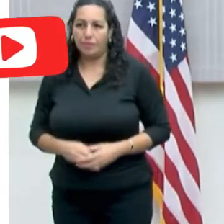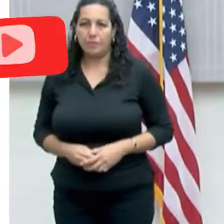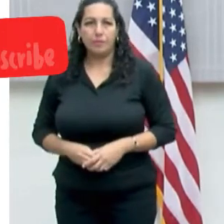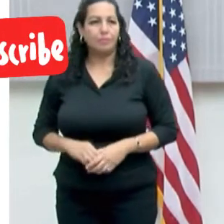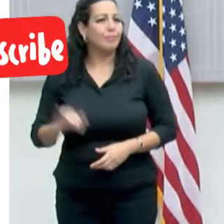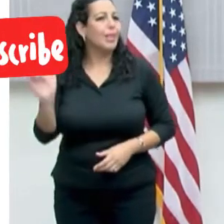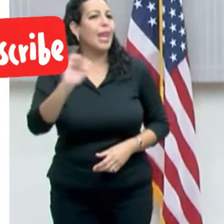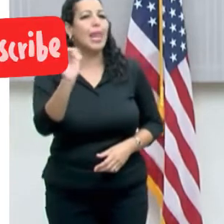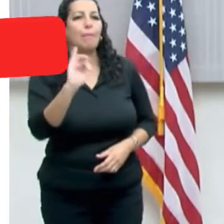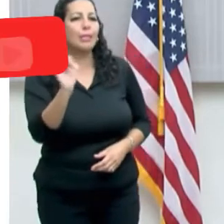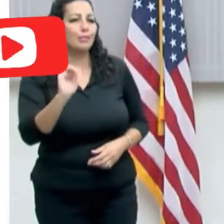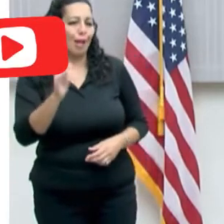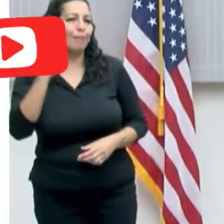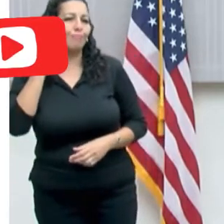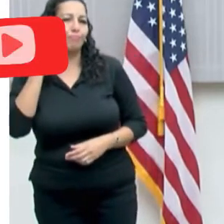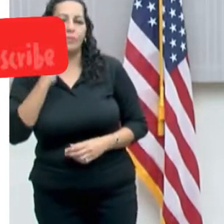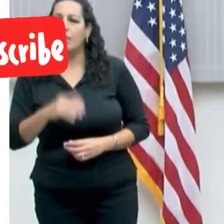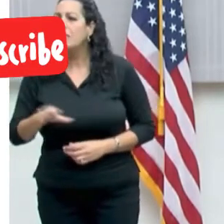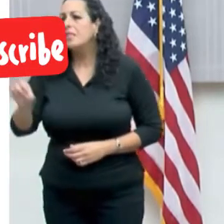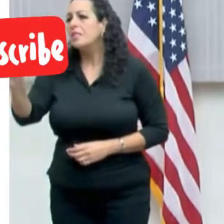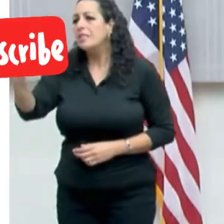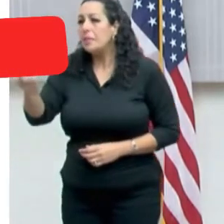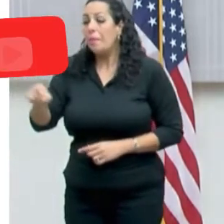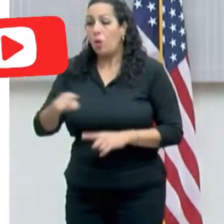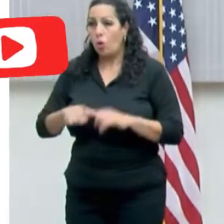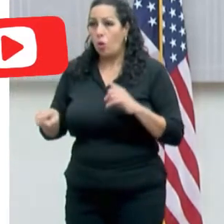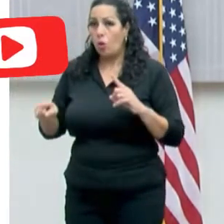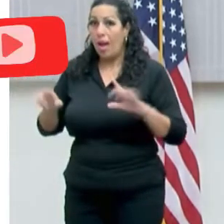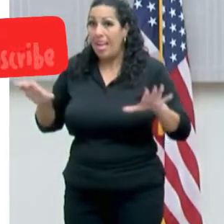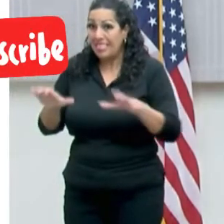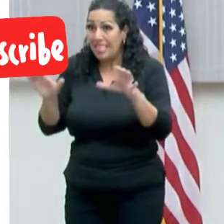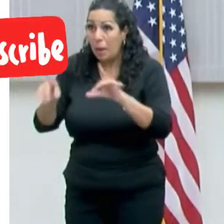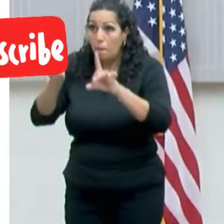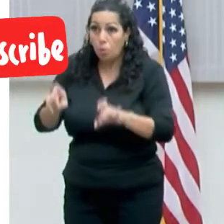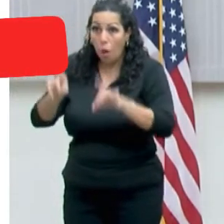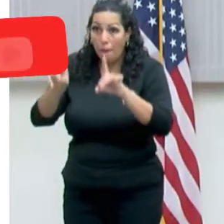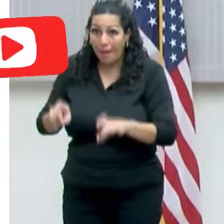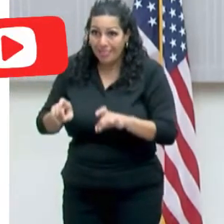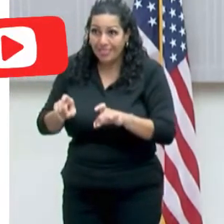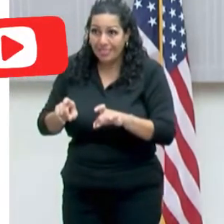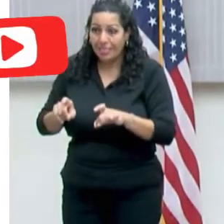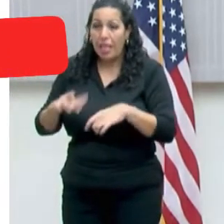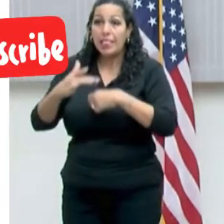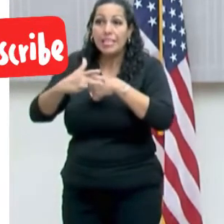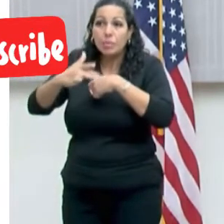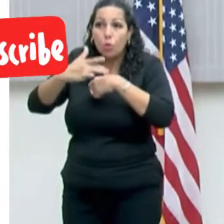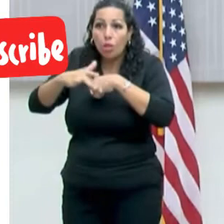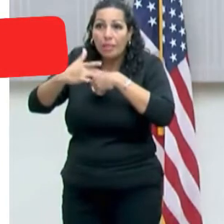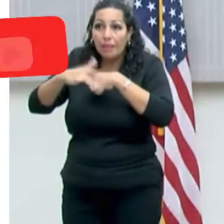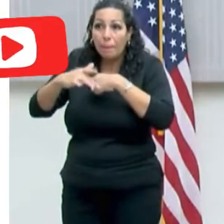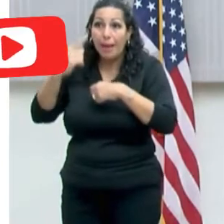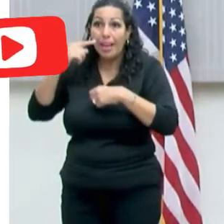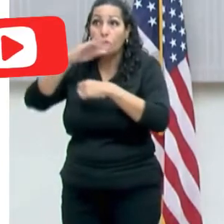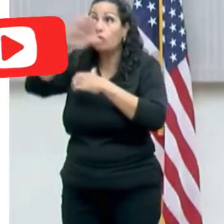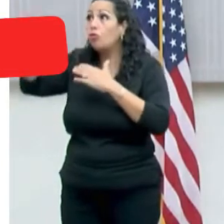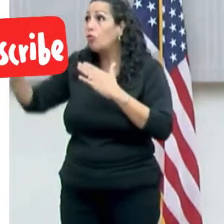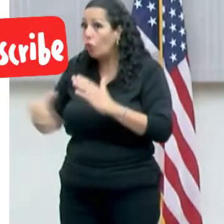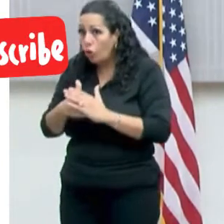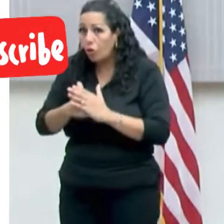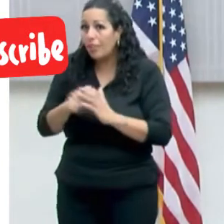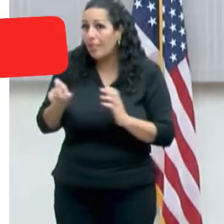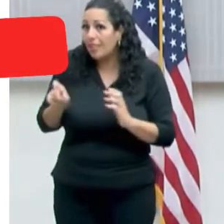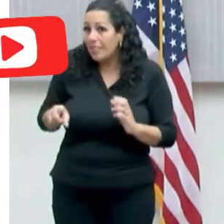sea, que no hay aquí mayor impedimento en el área de pruebas, en términos de su disponibilidad para todos, todos los que la